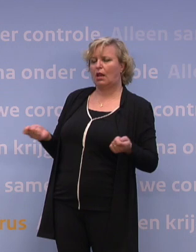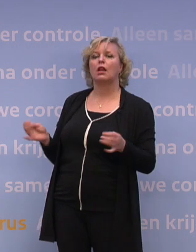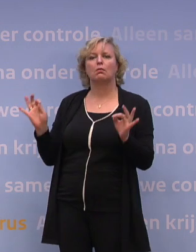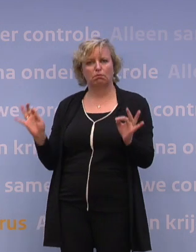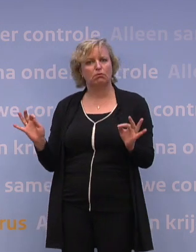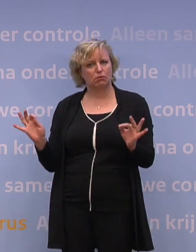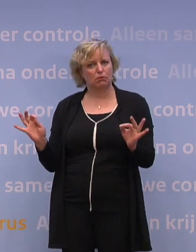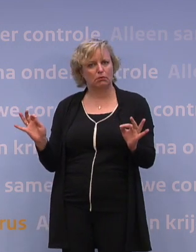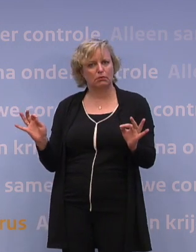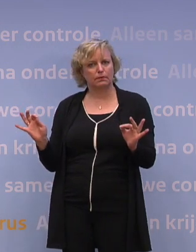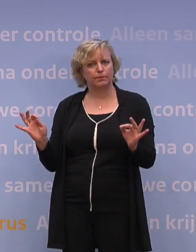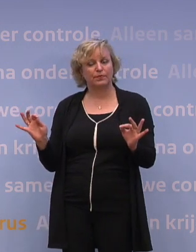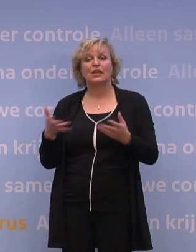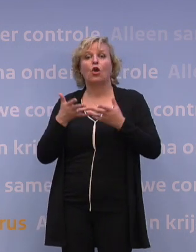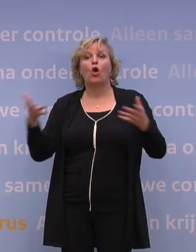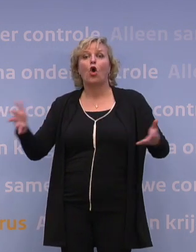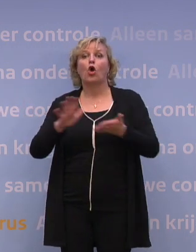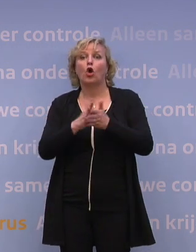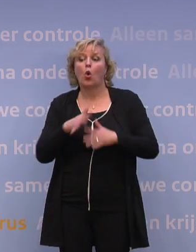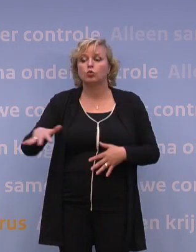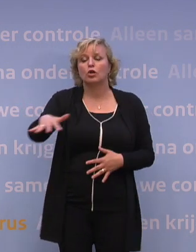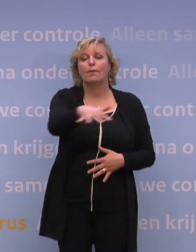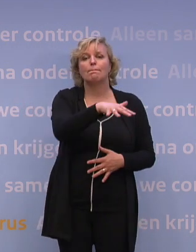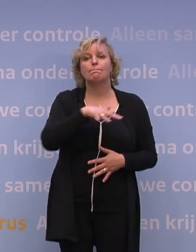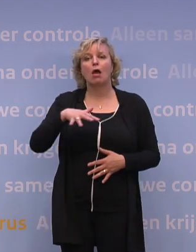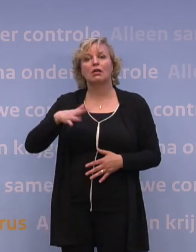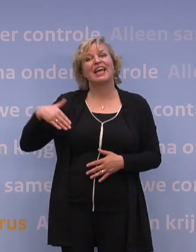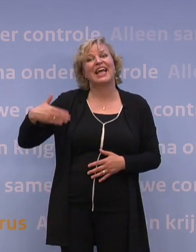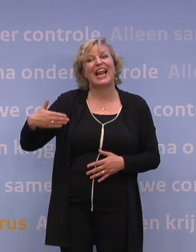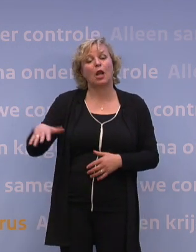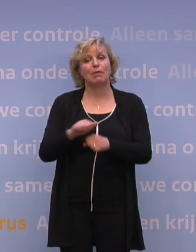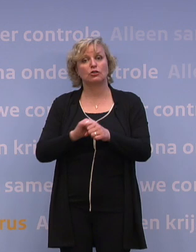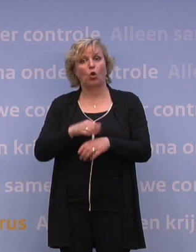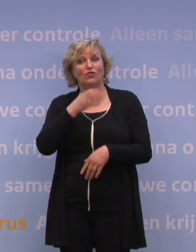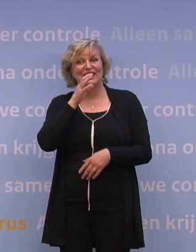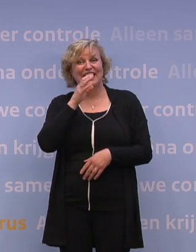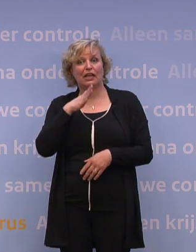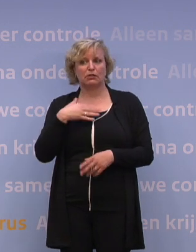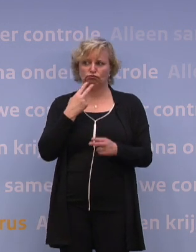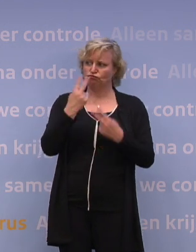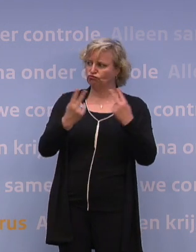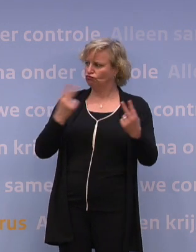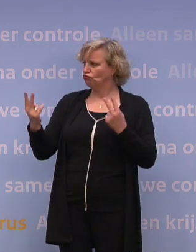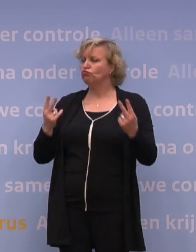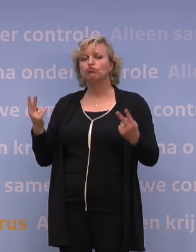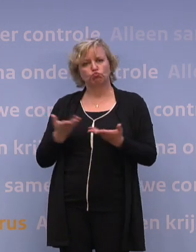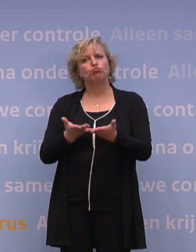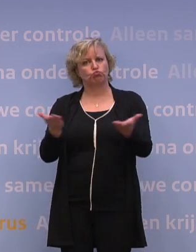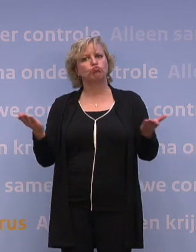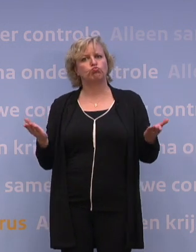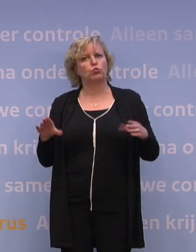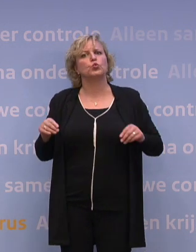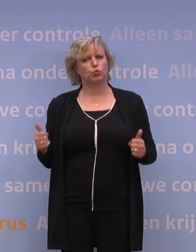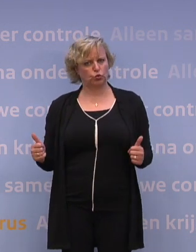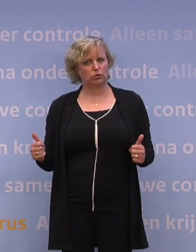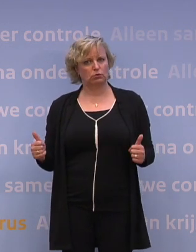Ik moet zeggen, op de Grote Markt, waar ik dan regelmatig een koffie drink, vind ik toch gemiddeld genomen dat mensen zich daar goed aan houden. En dat zal ook weleens misgaan. Weet je, dat